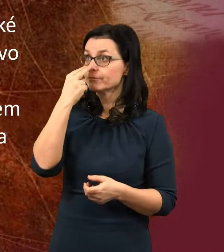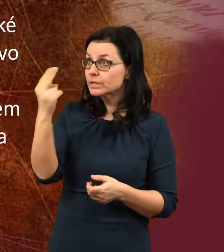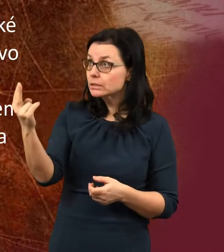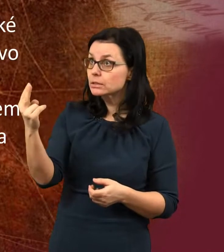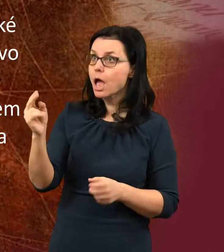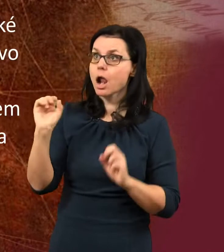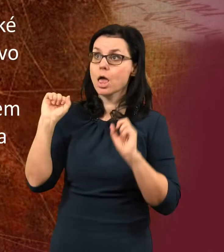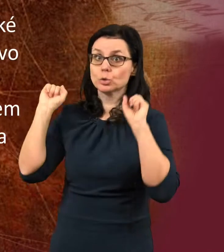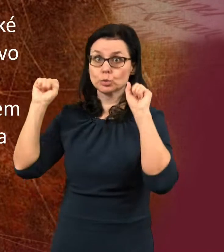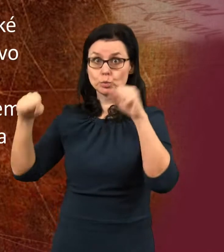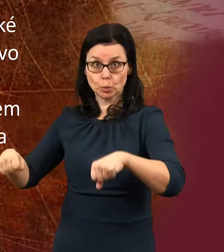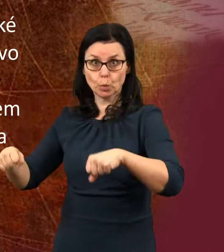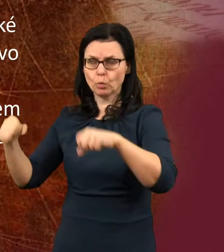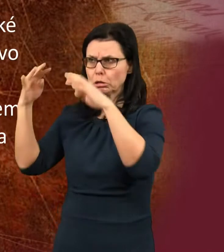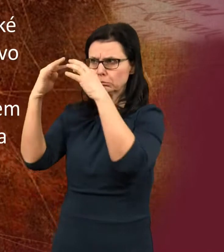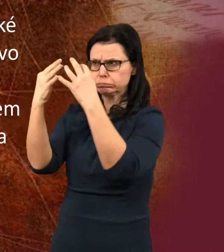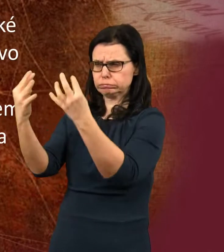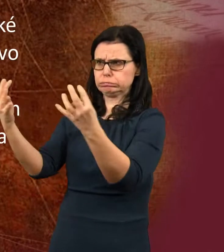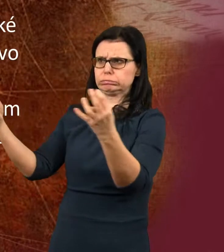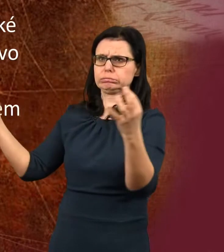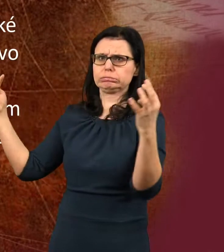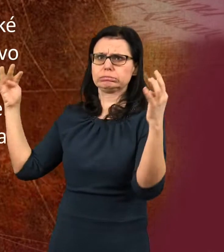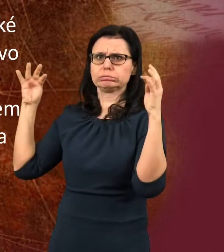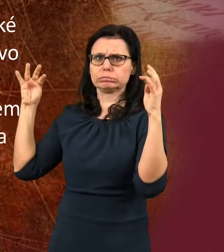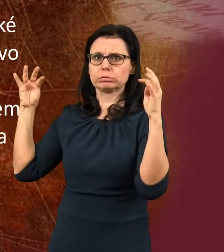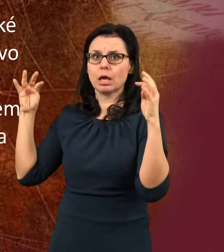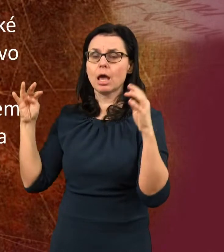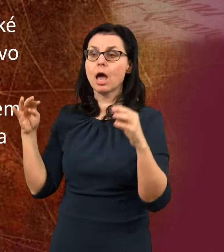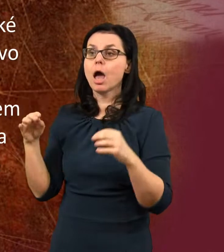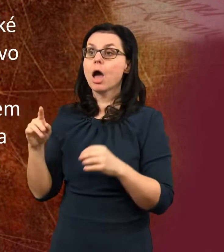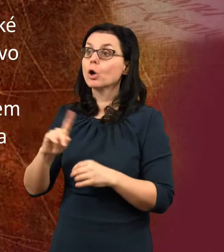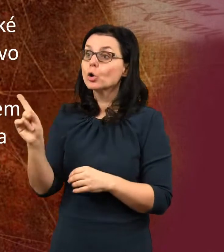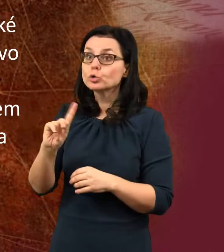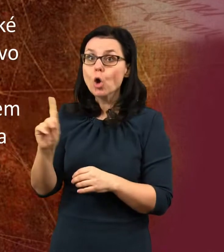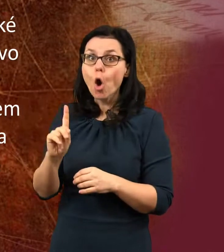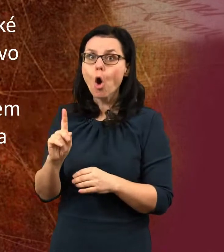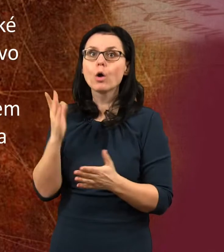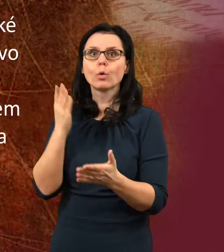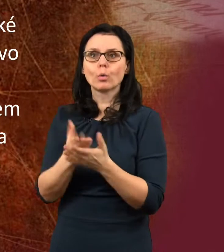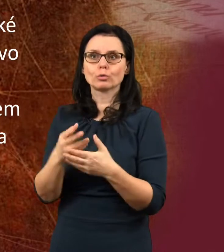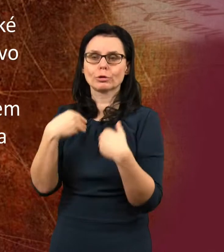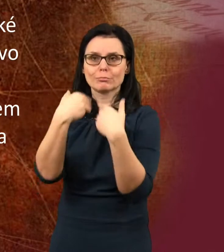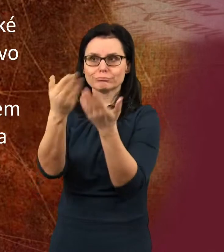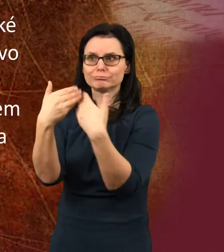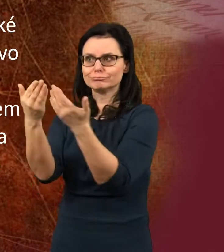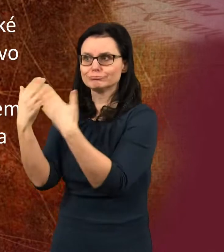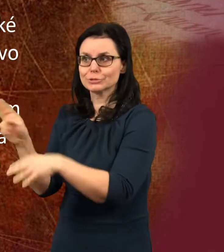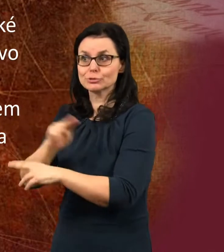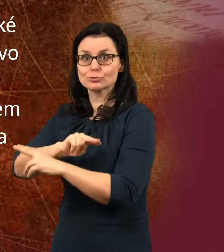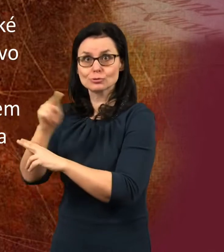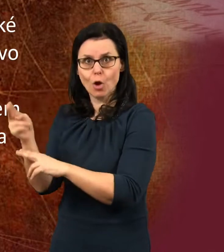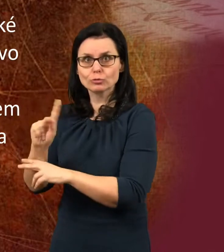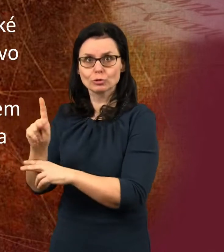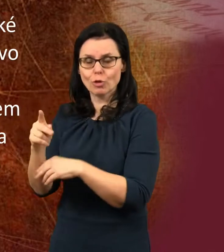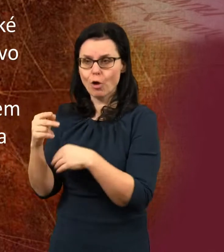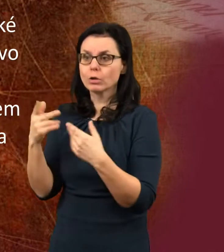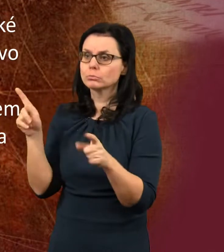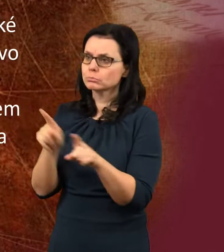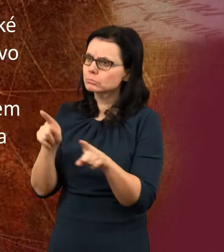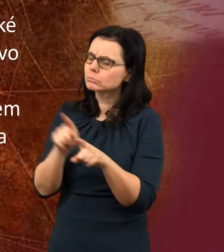a na nich usedli ti, jimž byl svěřen soud. Spatřil také ty,